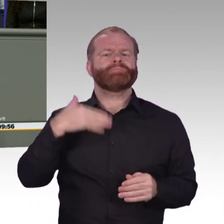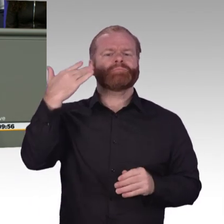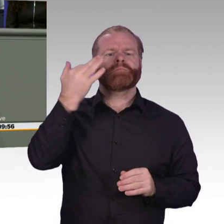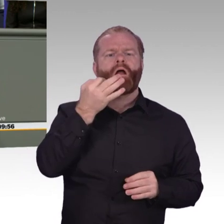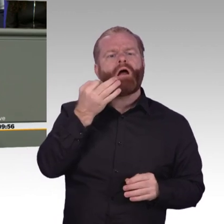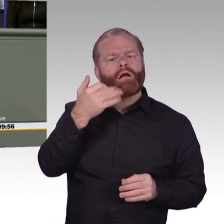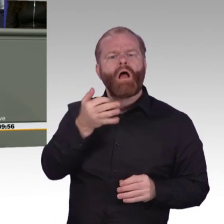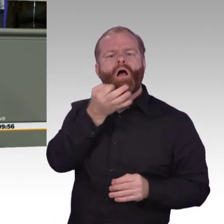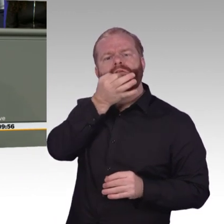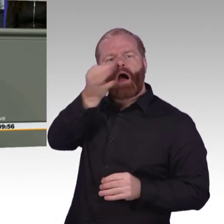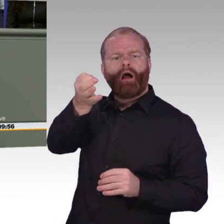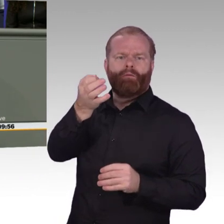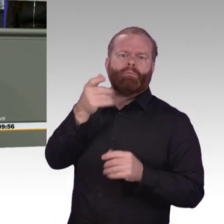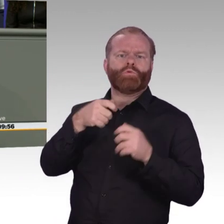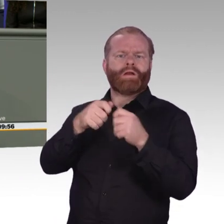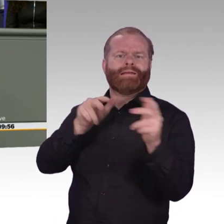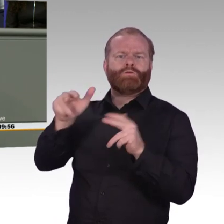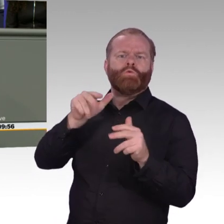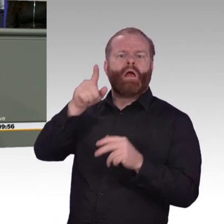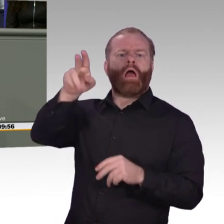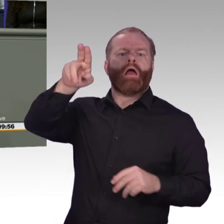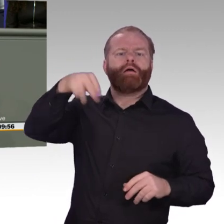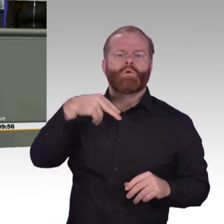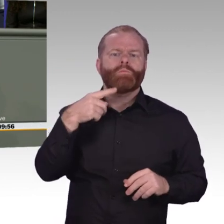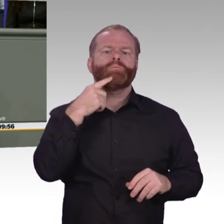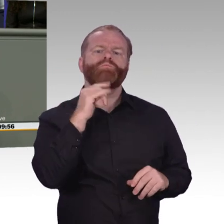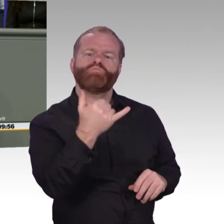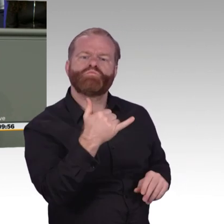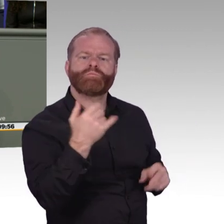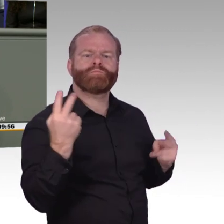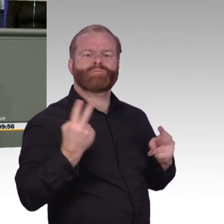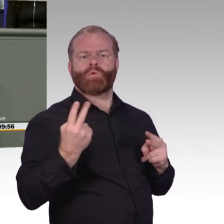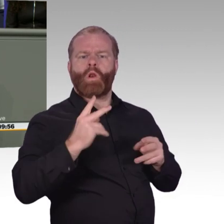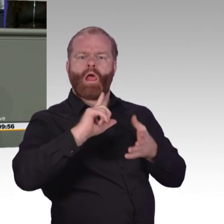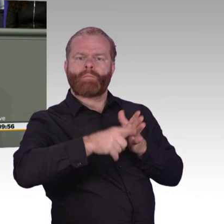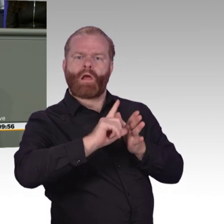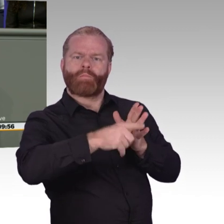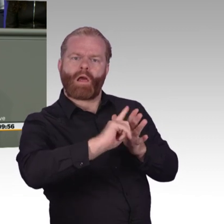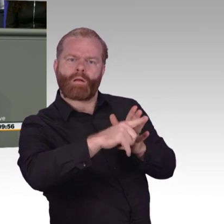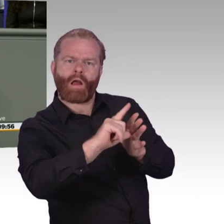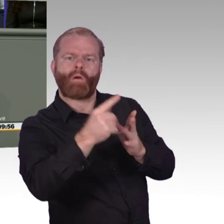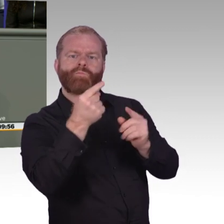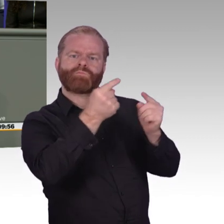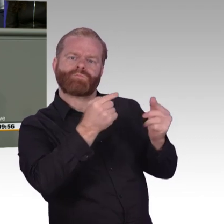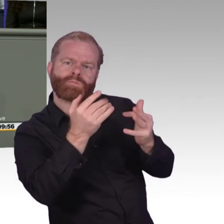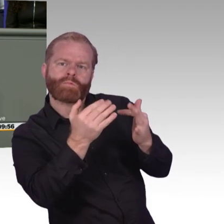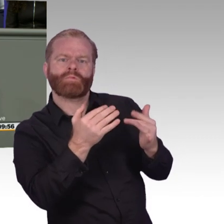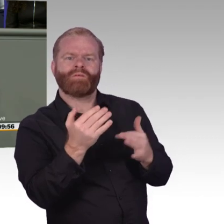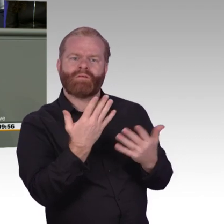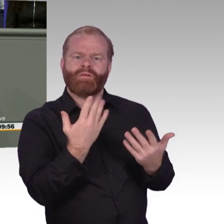Kernproblem, das wir in den letzten Jahren gesehen haben. Wir waren vier Jahre im Bildungsurlaub. Wir waren nicht hier. Aber Sie haben eine digitale Agenda in der letzten Legislatur